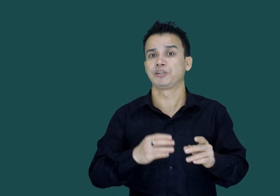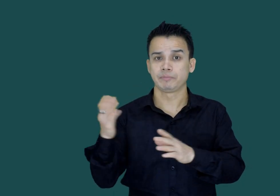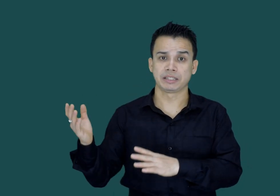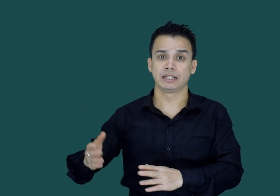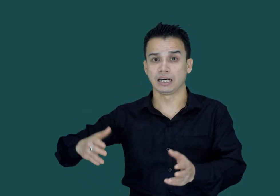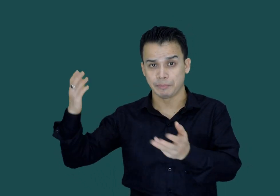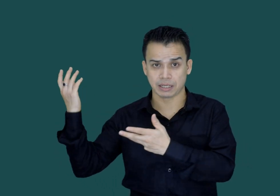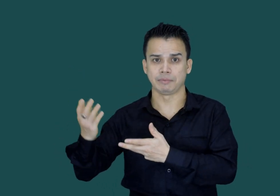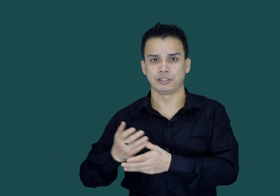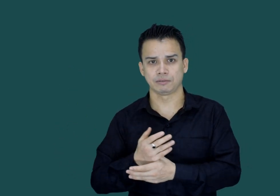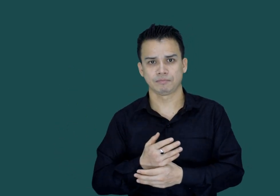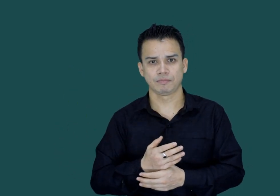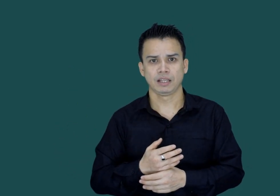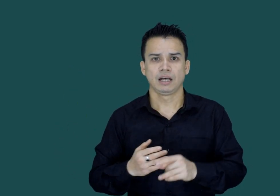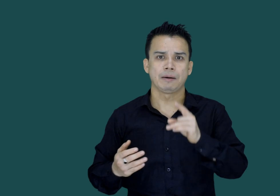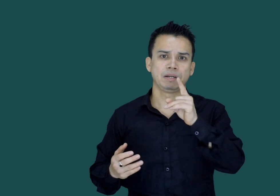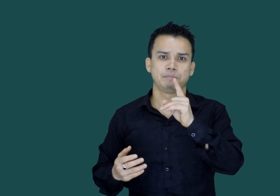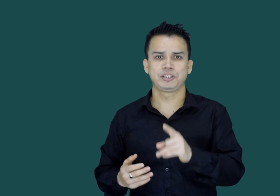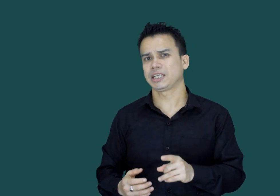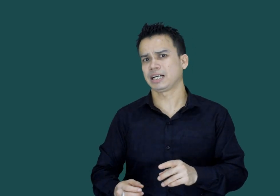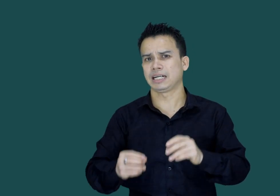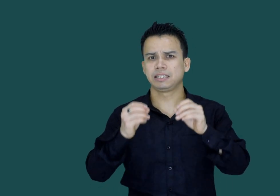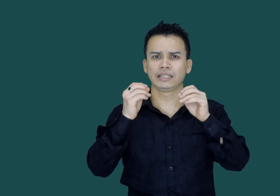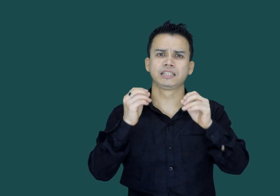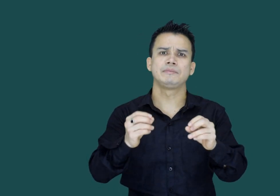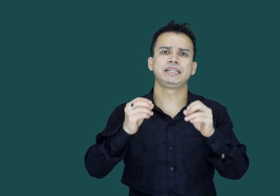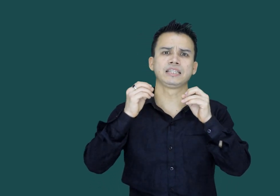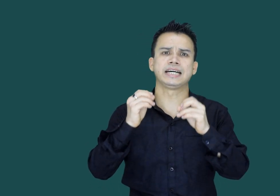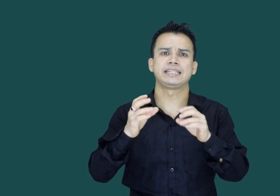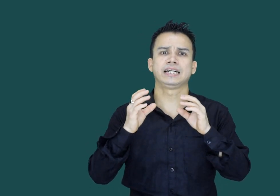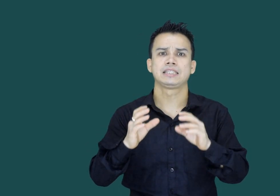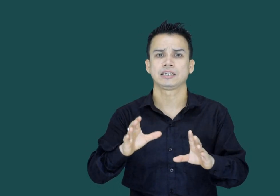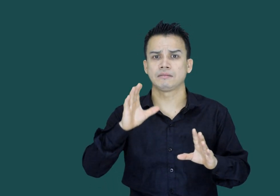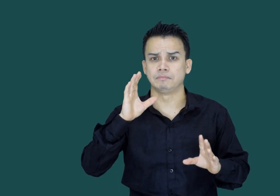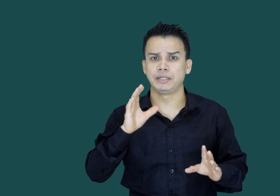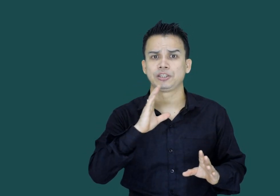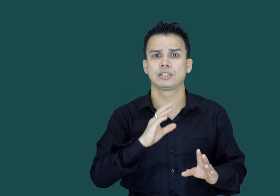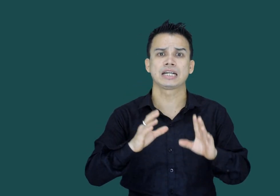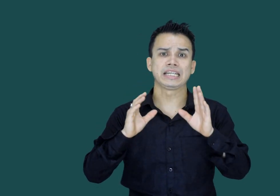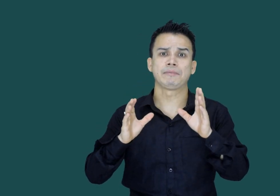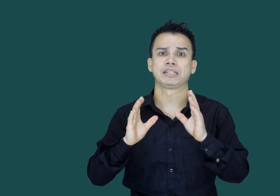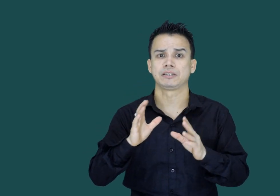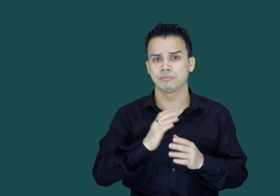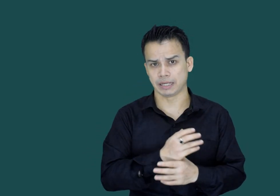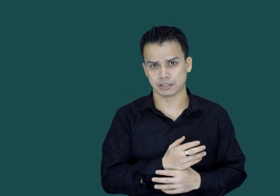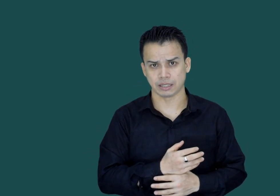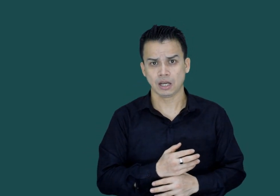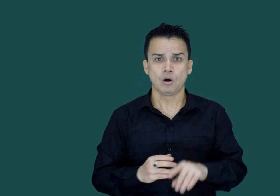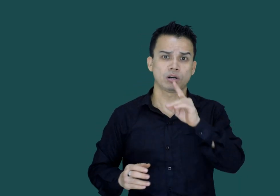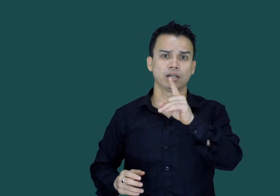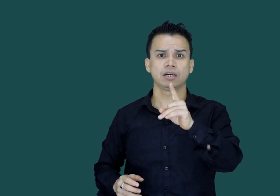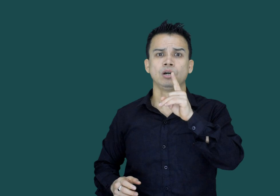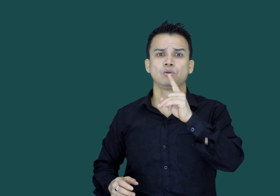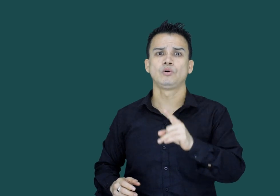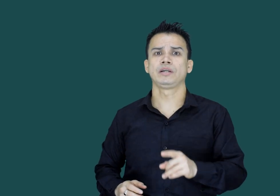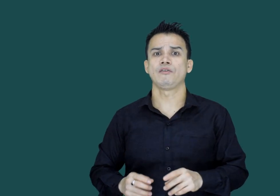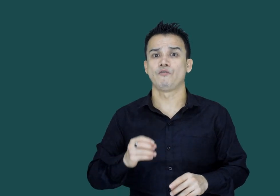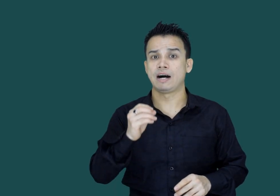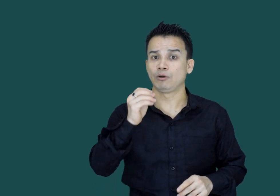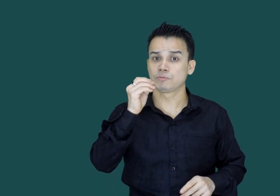ٹریٹمنٹ کے لیے امریکہ بیچیں اپنے بچے کے خاطر زمین زائدہ تک بیچ کر ریہب سینٹرز بیچتے ہیں اور اگر انہوں نے وہاں اس